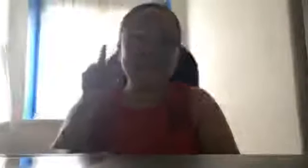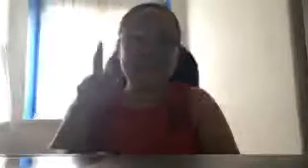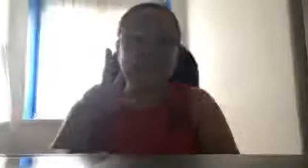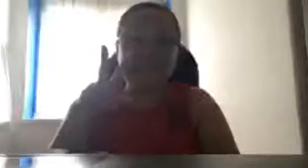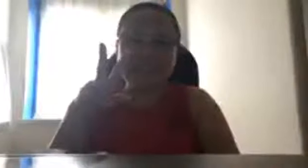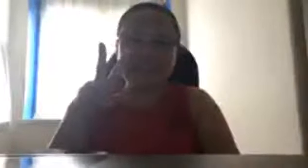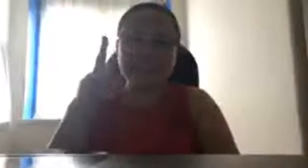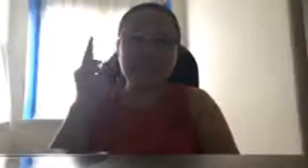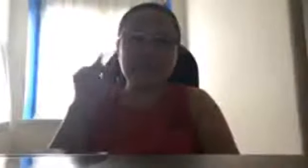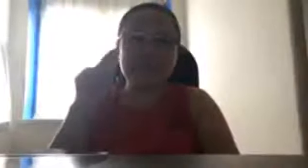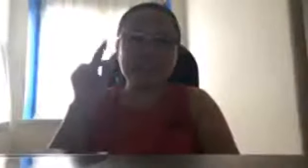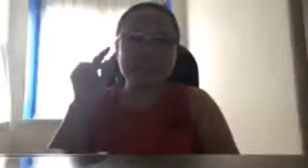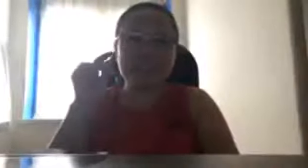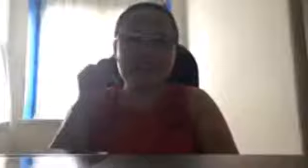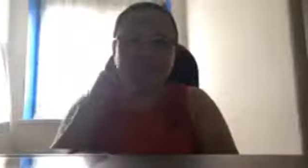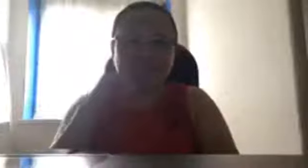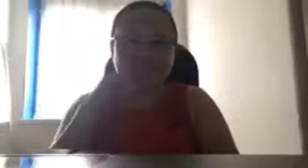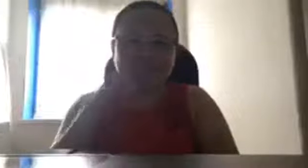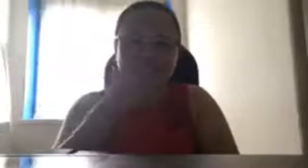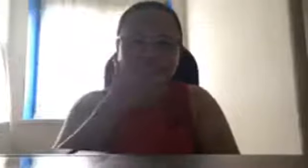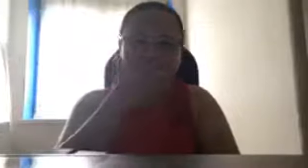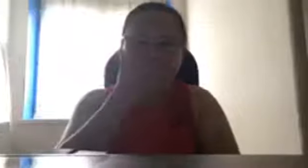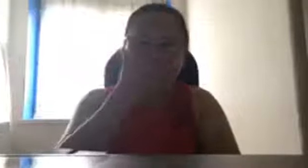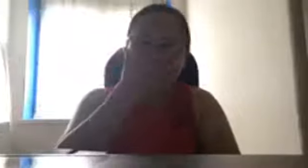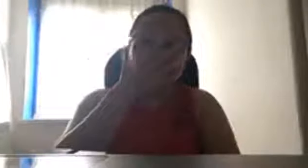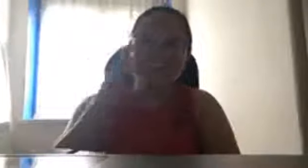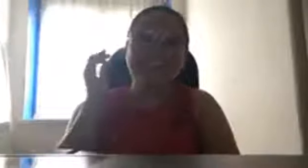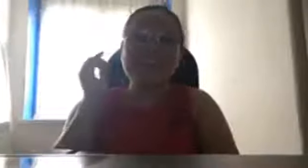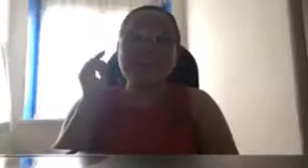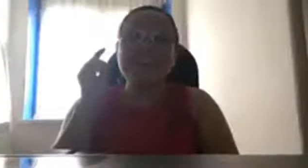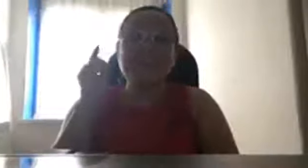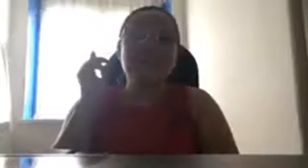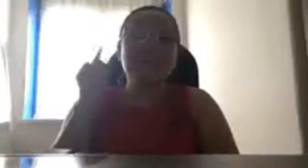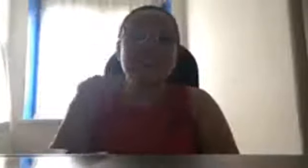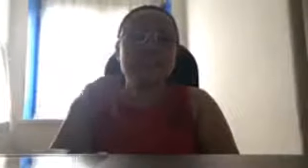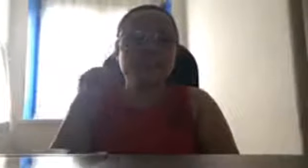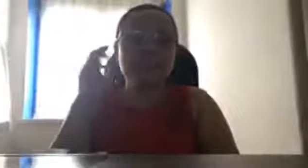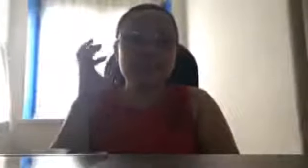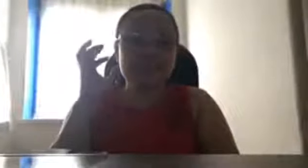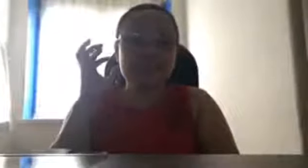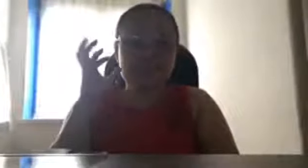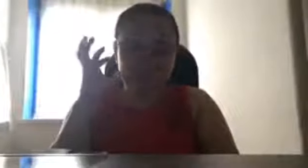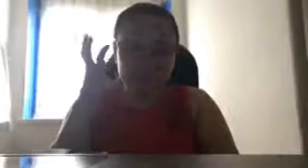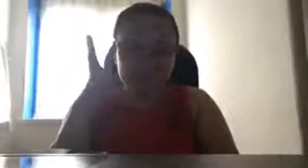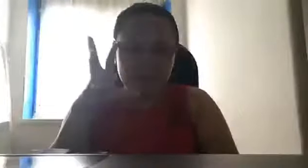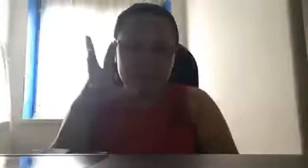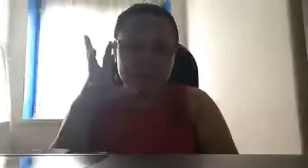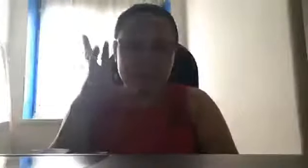Ah, kasi mabilisan lang po ito dahil importante-importante po ito na